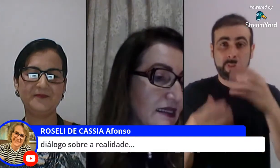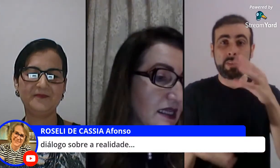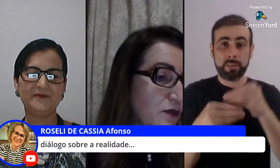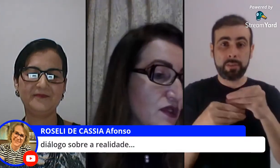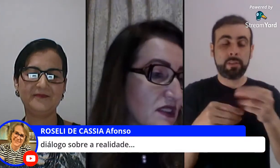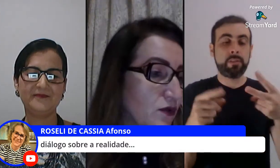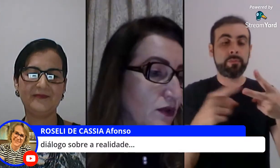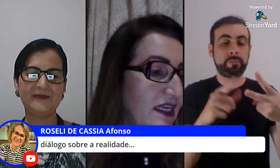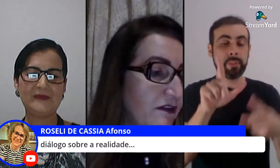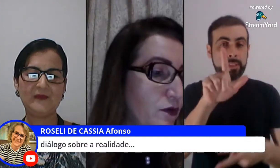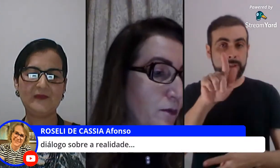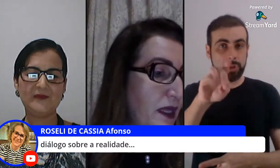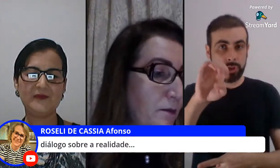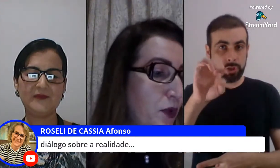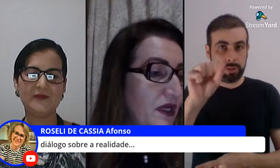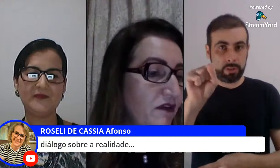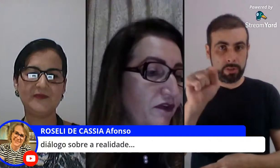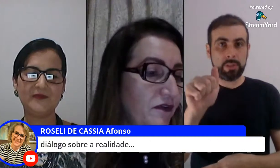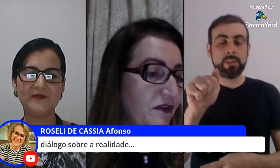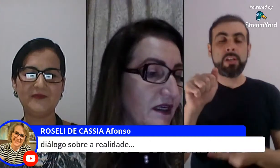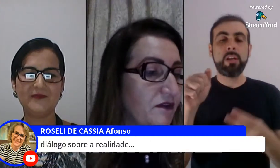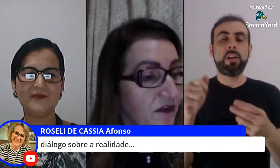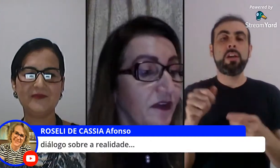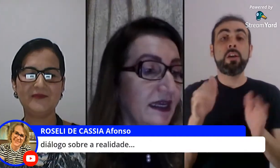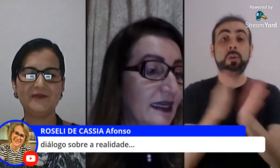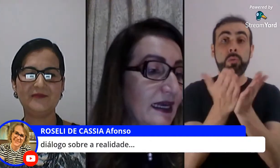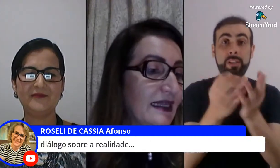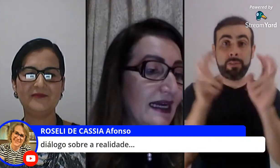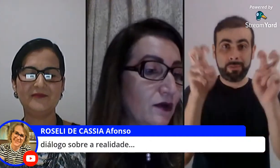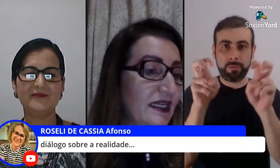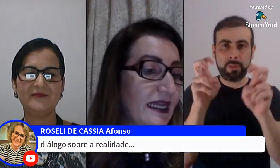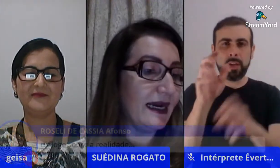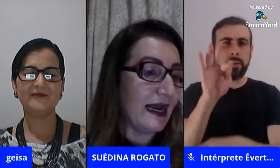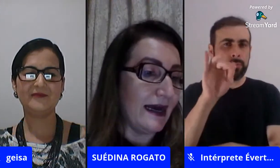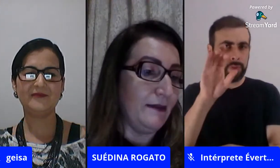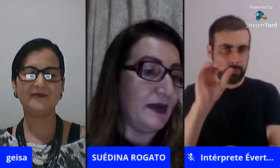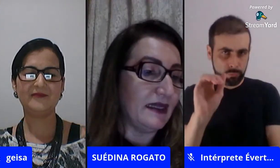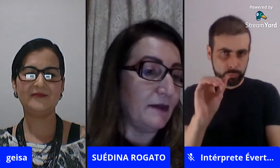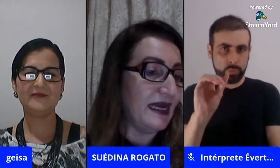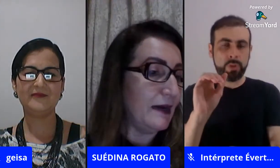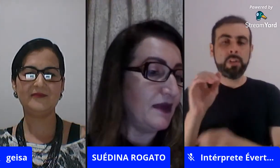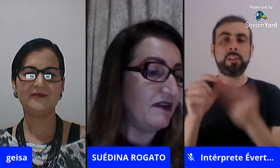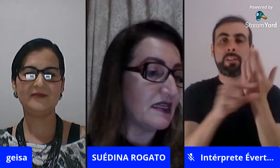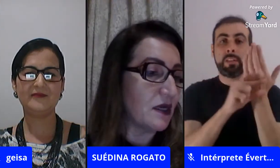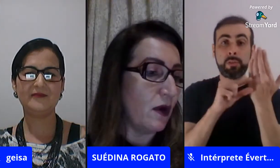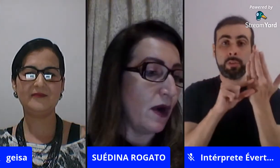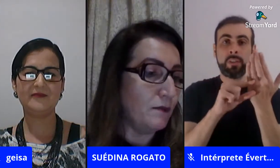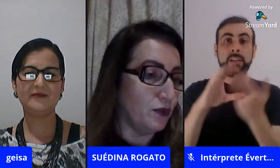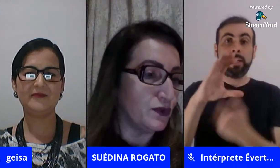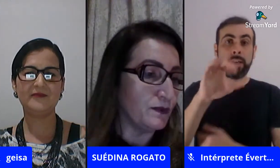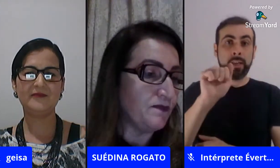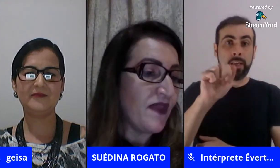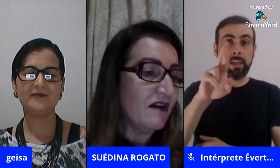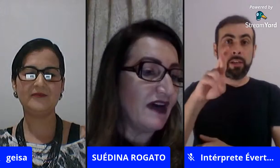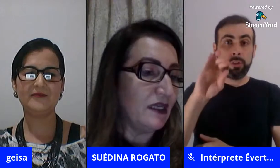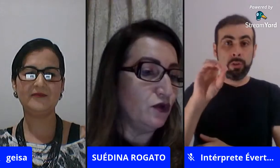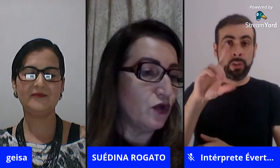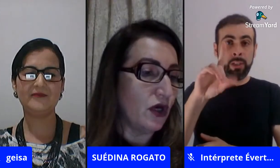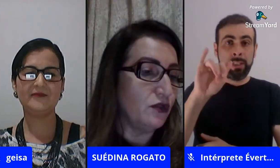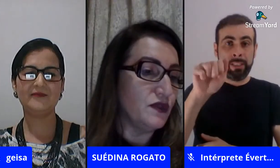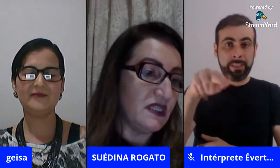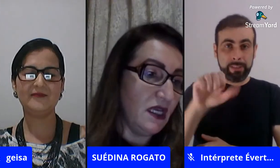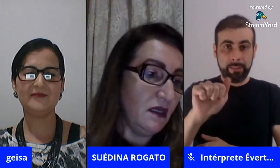Geisa estamos usando o livro Pipo e Fifi da Carolina Arcari para trabalhar prevenção ao abuso